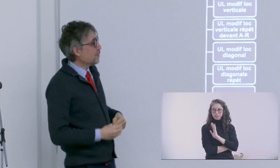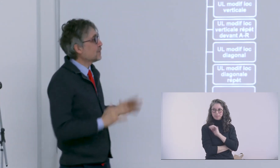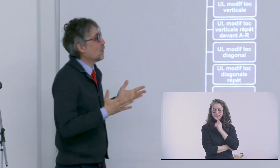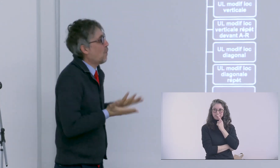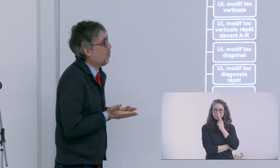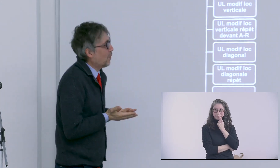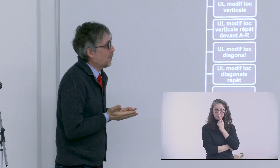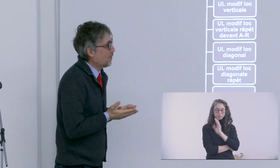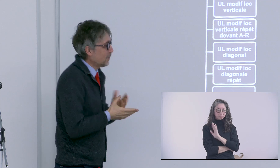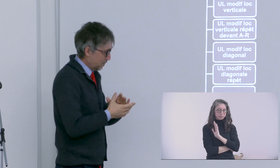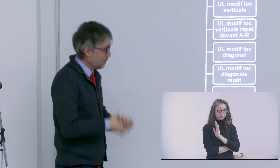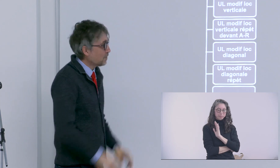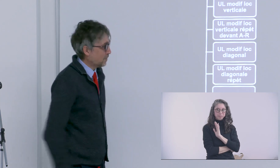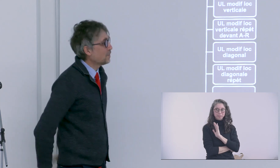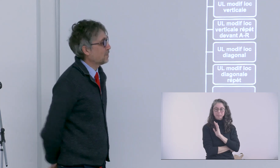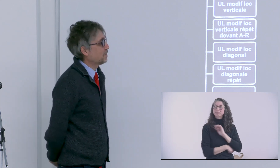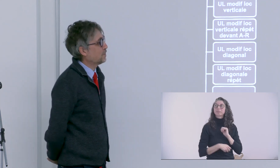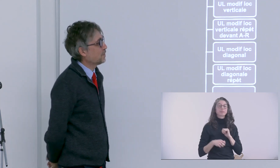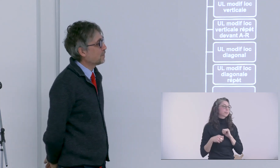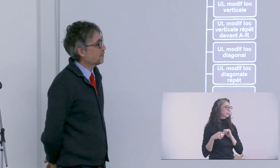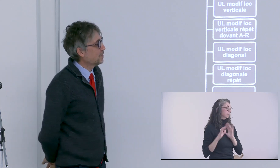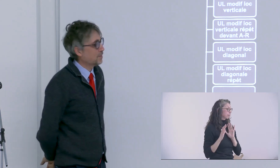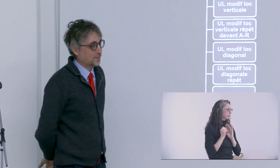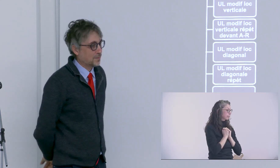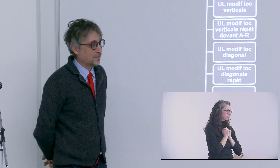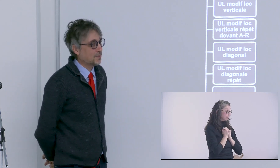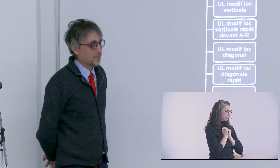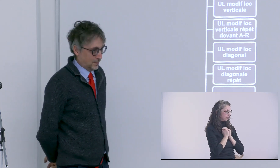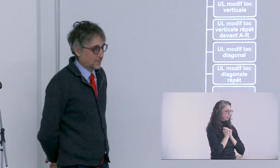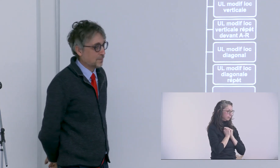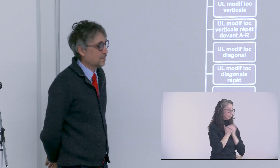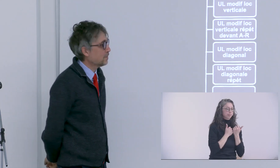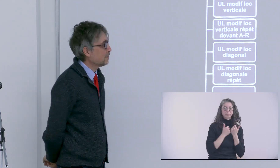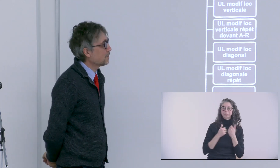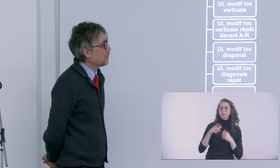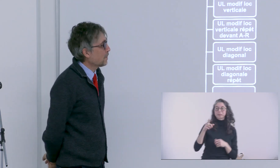foison est-ce qu'à un moment donné on ne pas perdre l'intérêt de la pédagogie dans tout ça